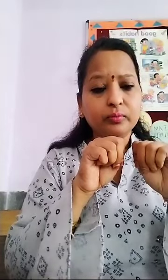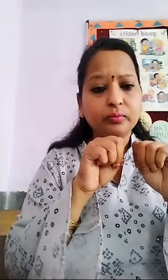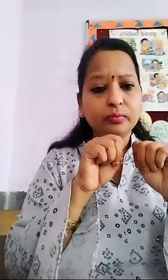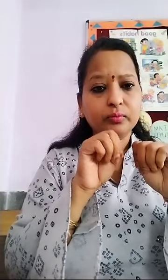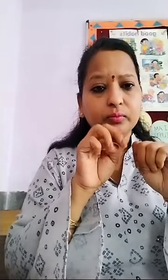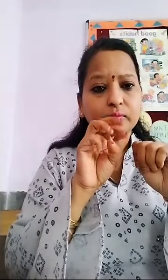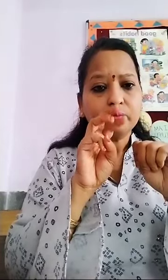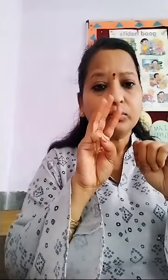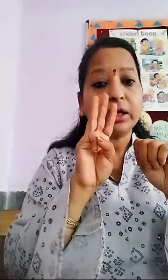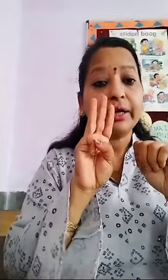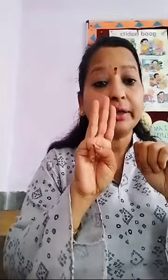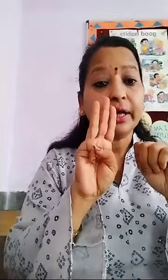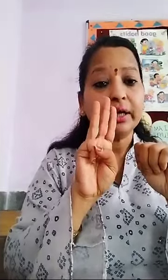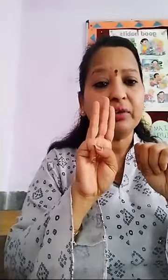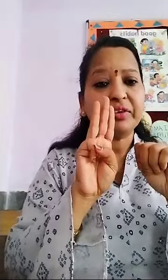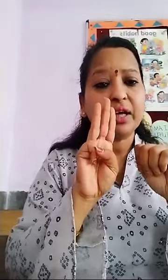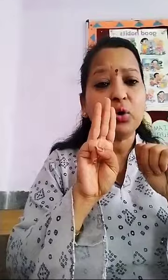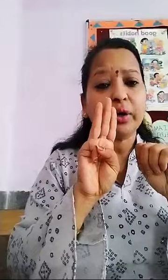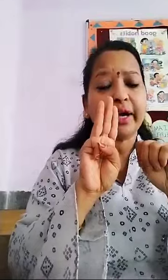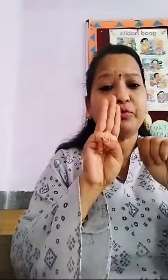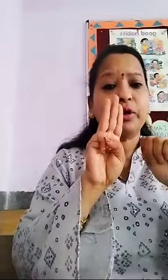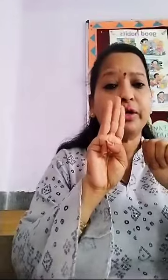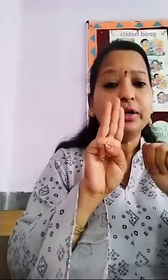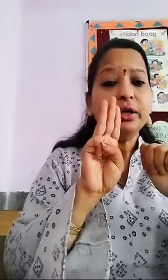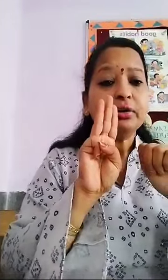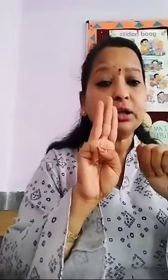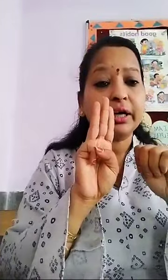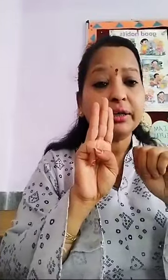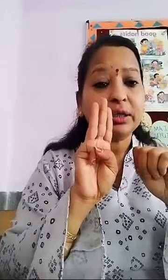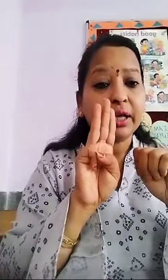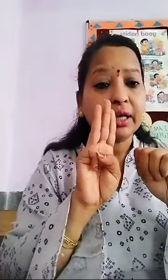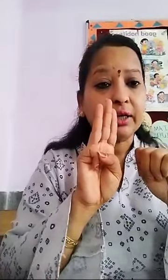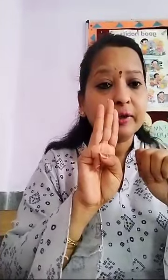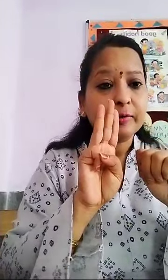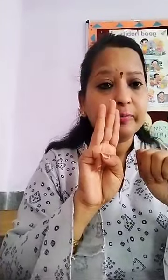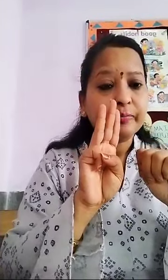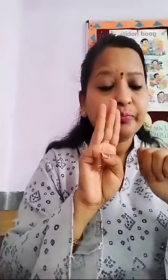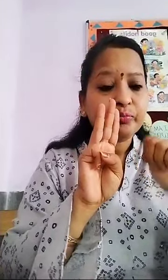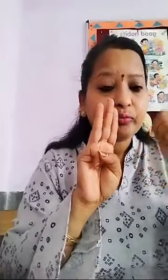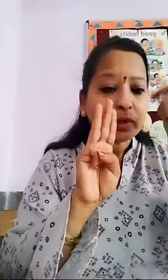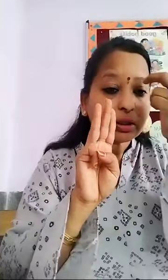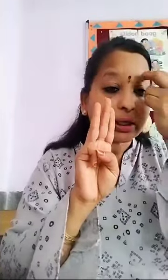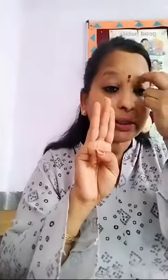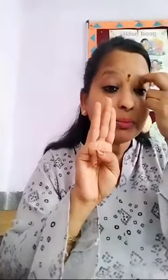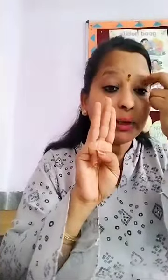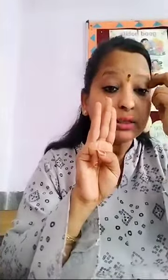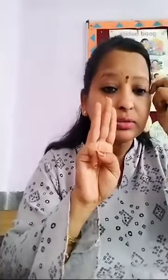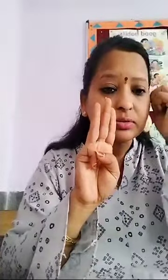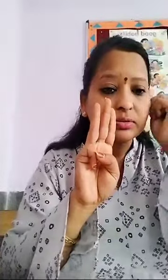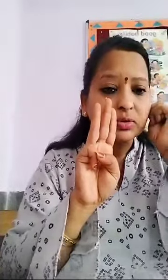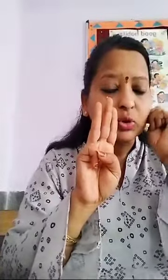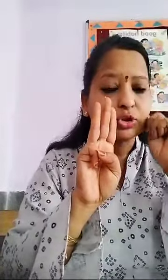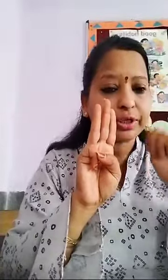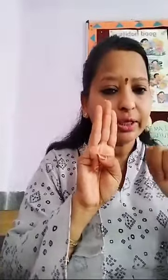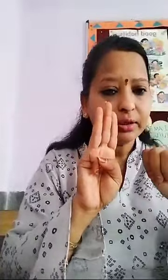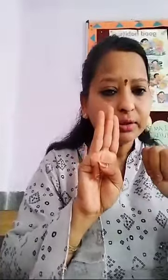30 Nebhidhan look carefully 30 30 means खुशी 30